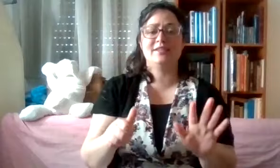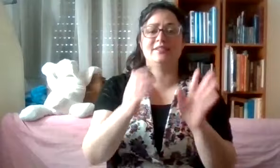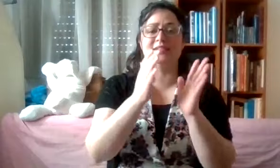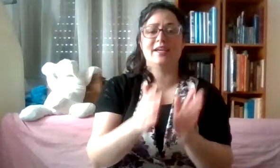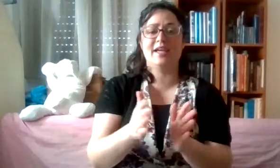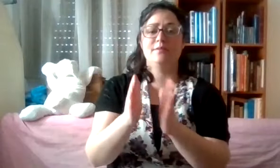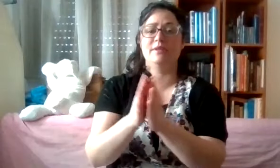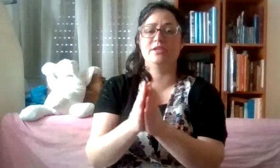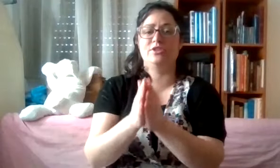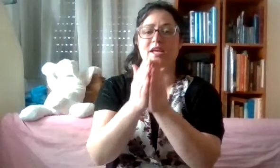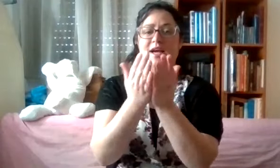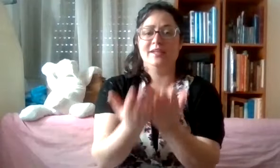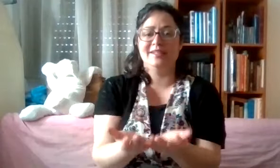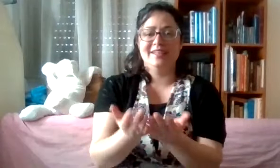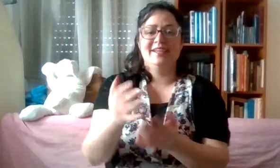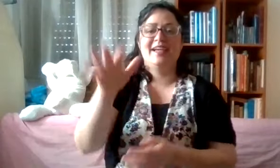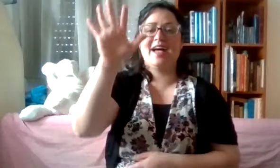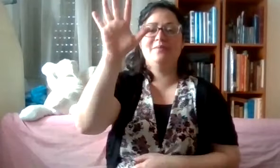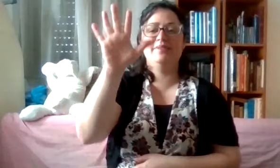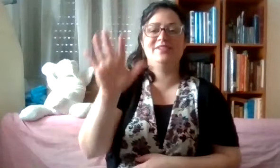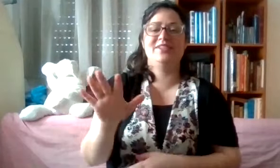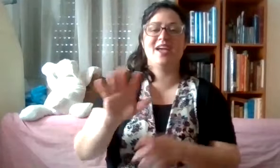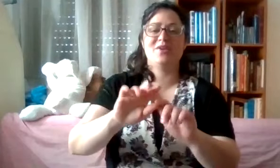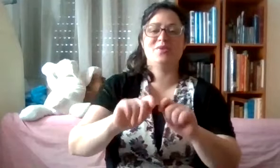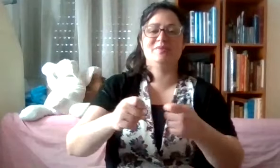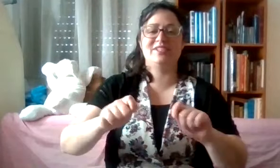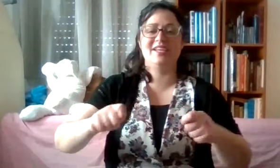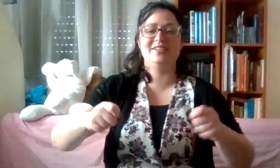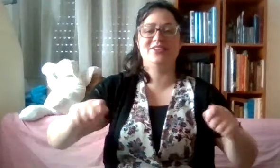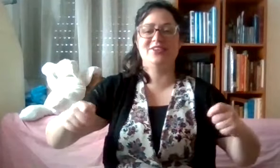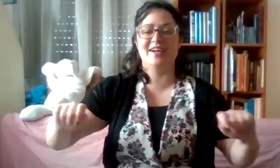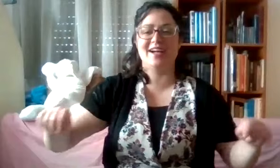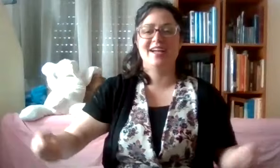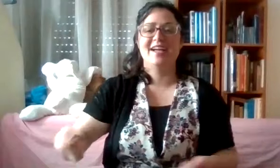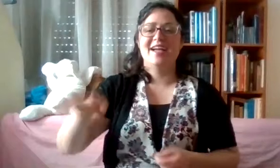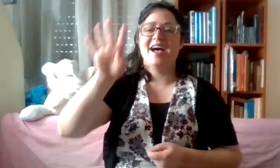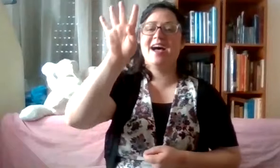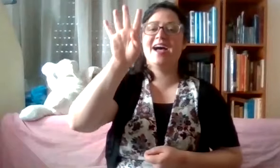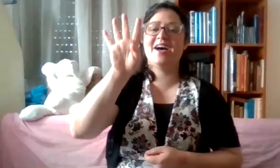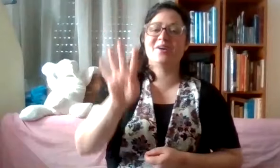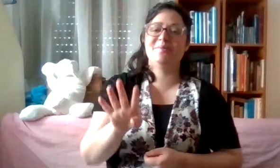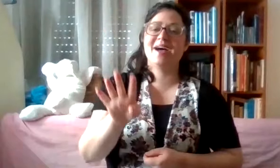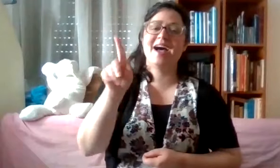סדרי משנה, חמישה חומשי תורה. ארבע